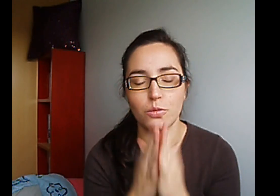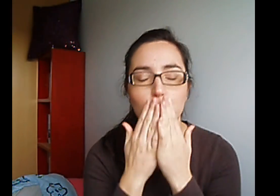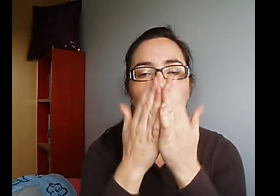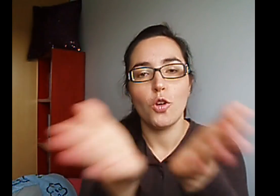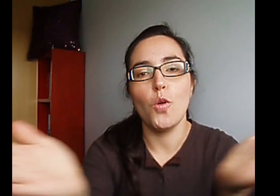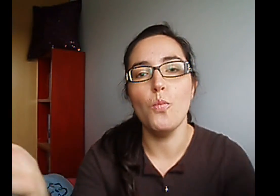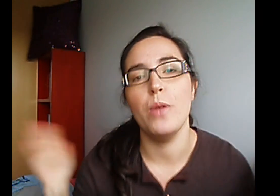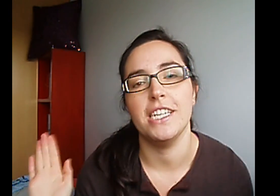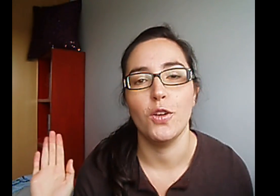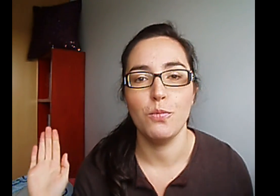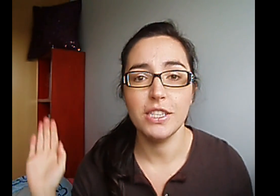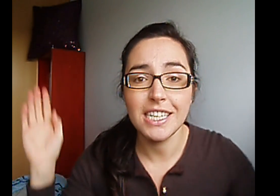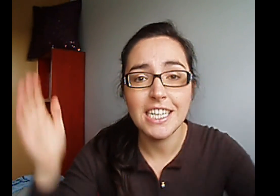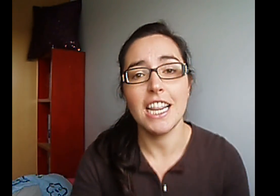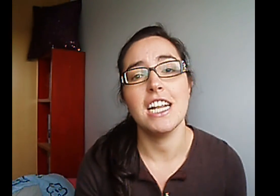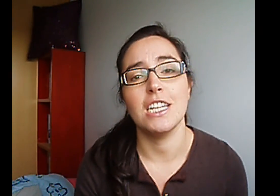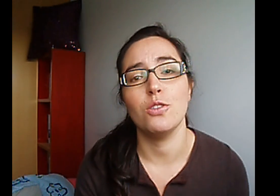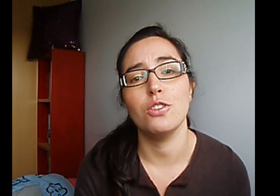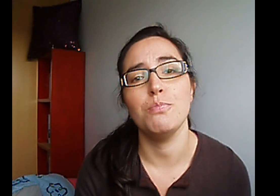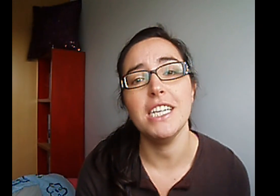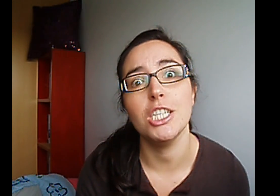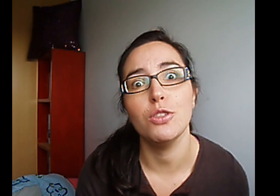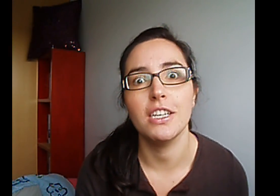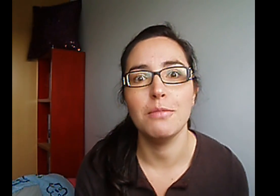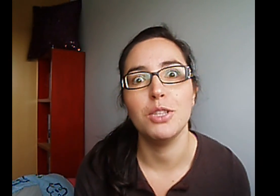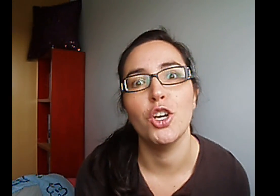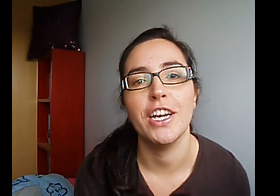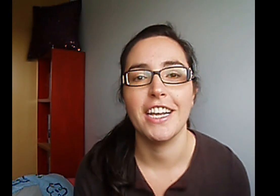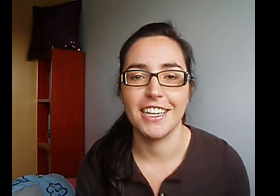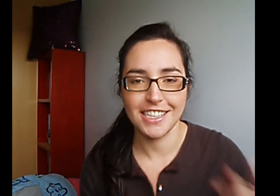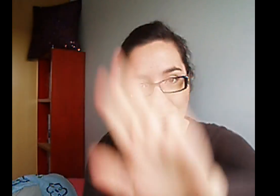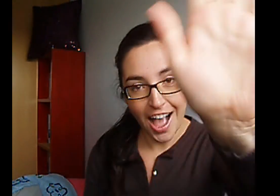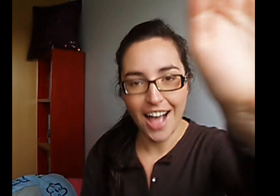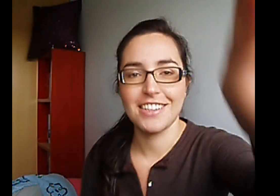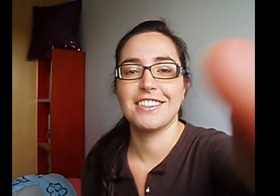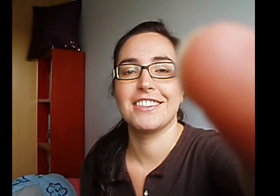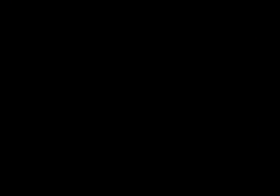Un beso Y muchas gracias A todos mis suscriptores ¿Vale? ¿Vale? ¿Vale?